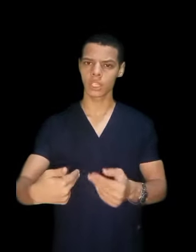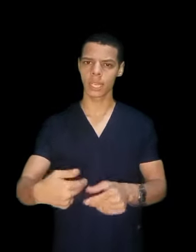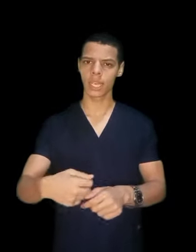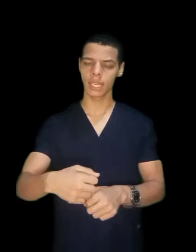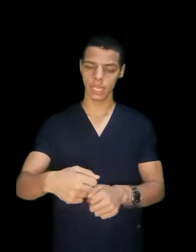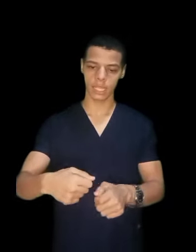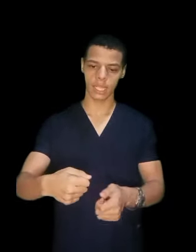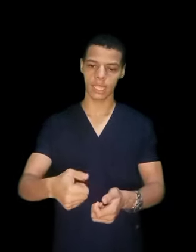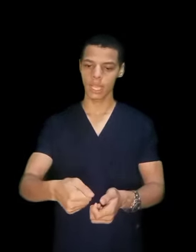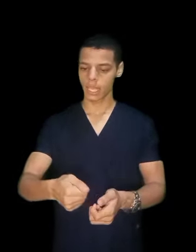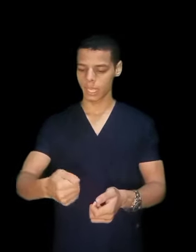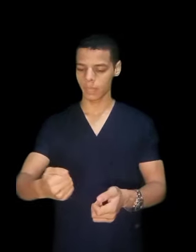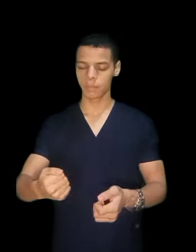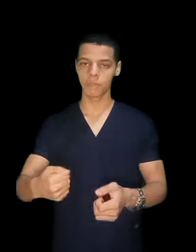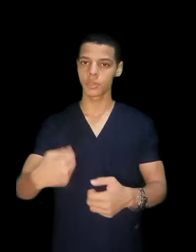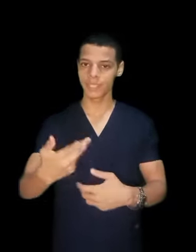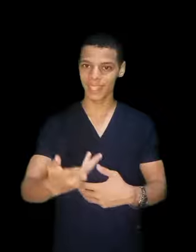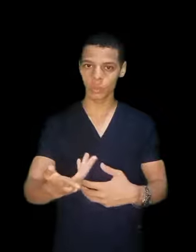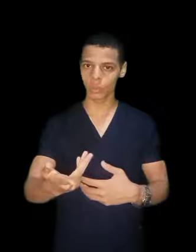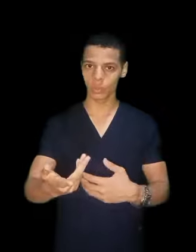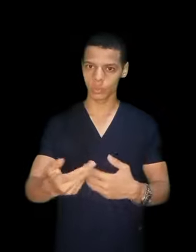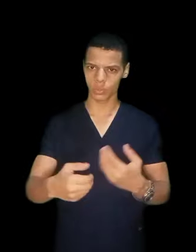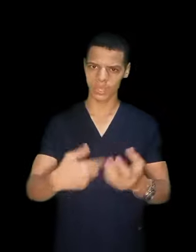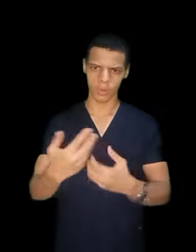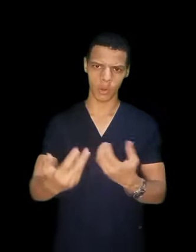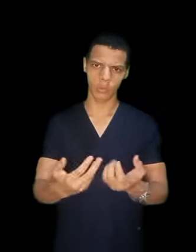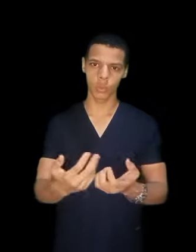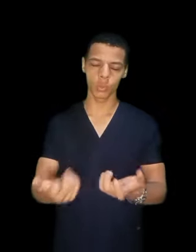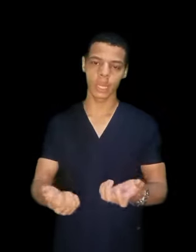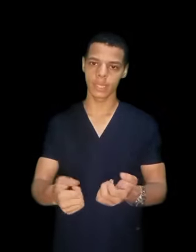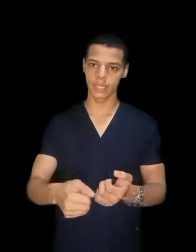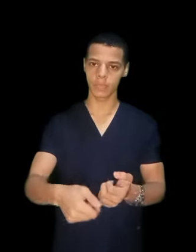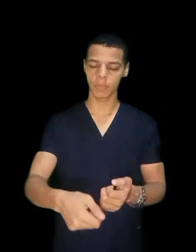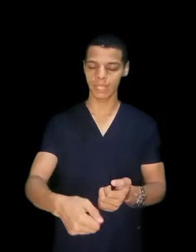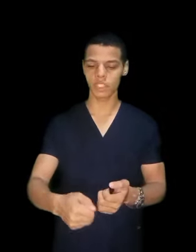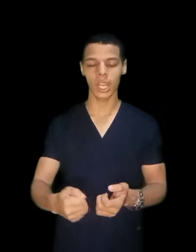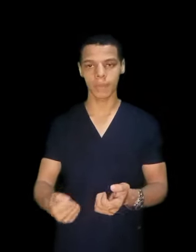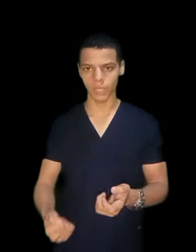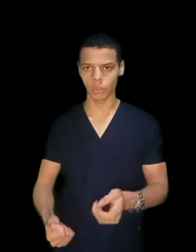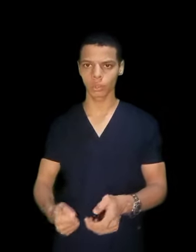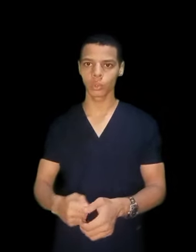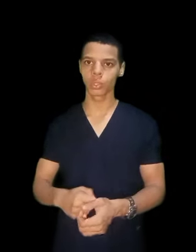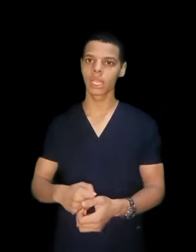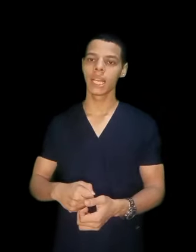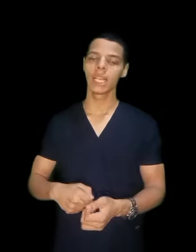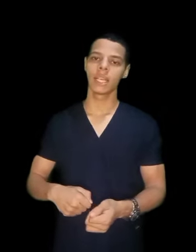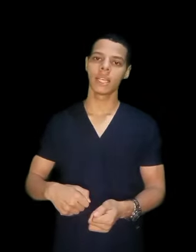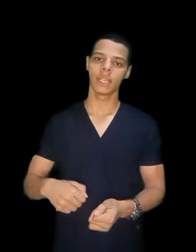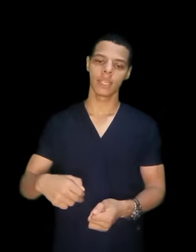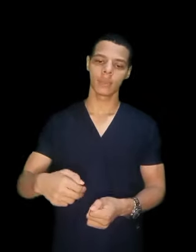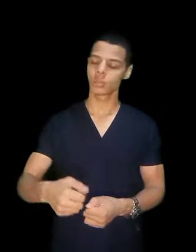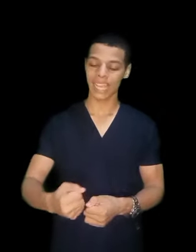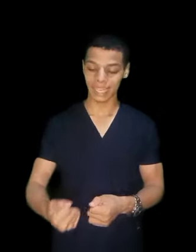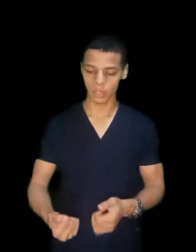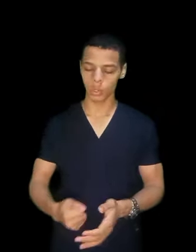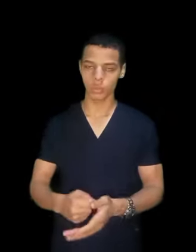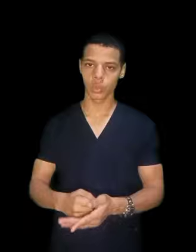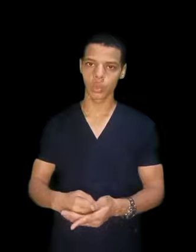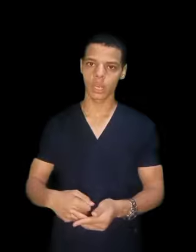يشتغل مش بتناولوا زي ما هو بيقولوا لأ انت بتشغال مع الدكتور مساعد للدكتور